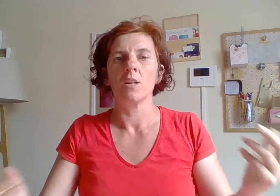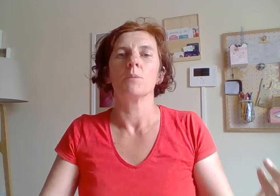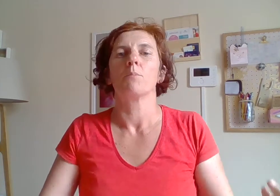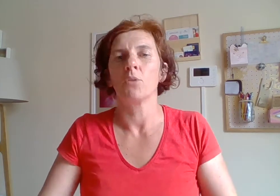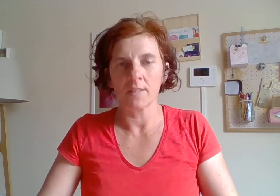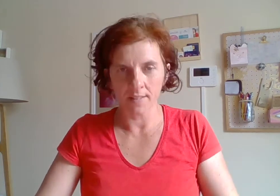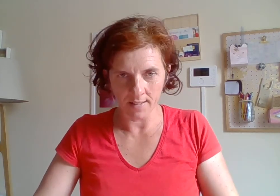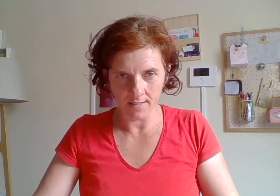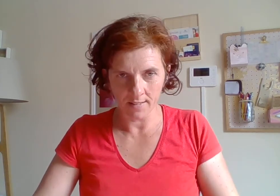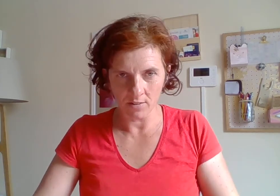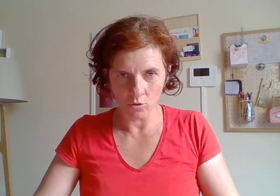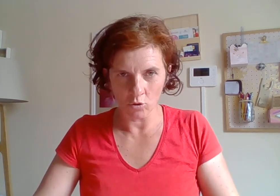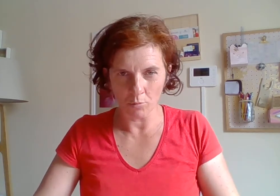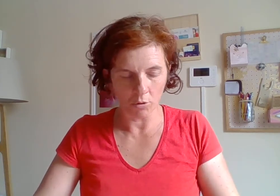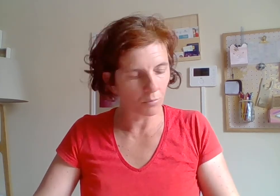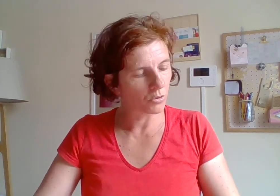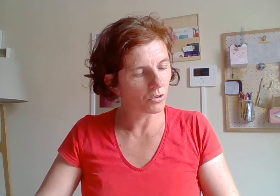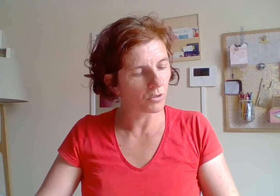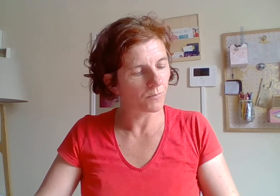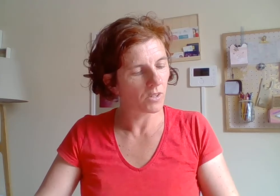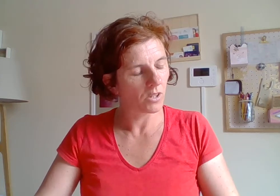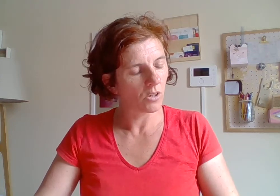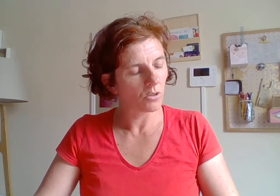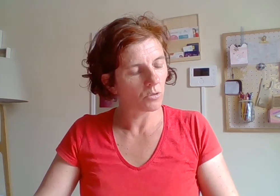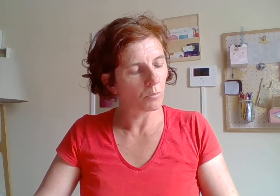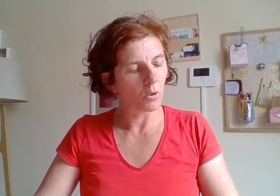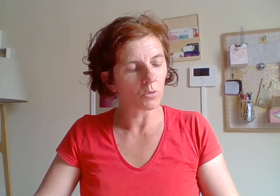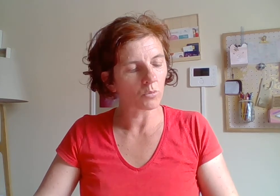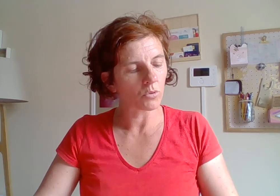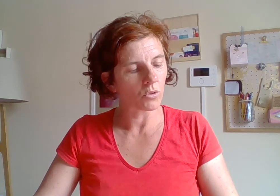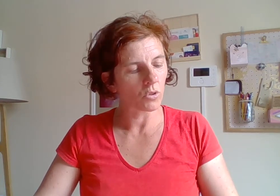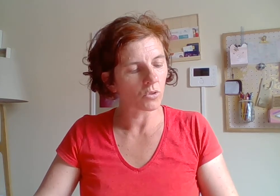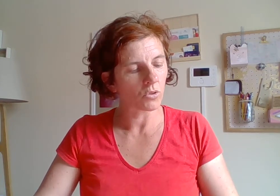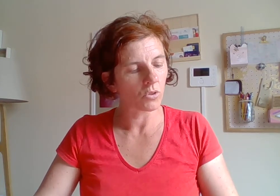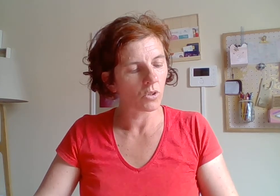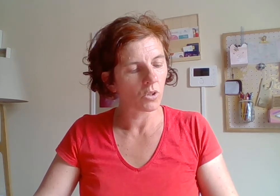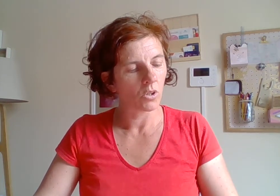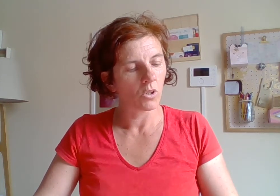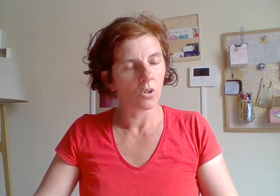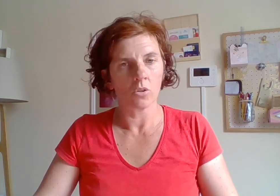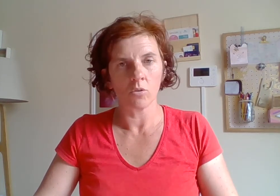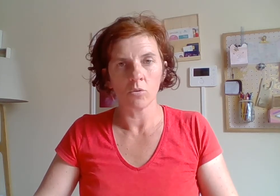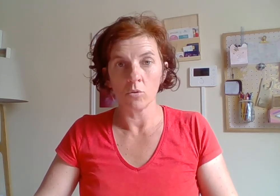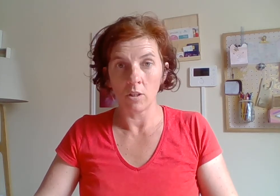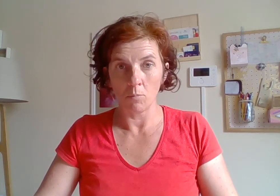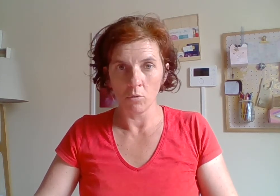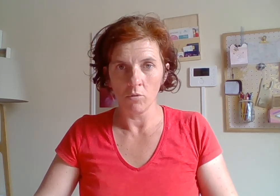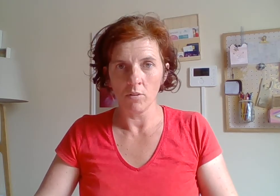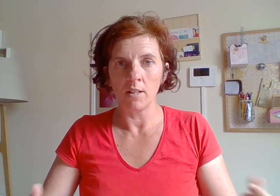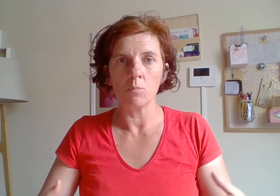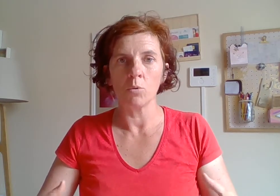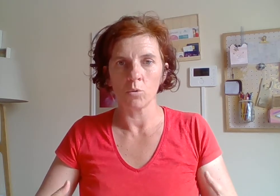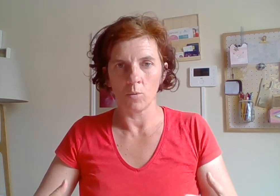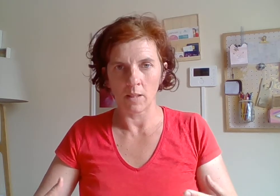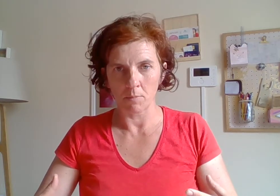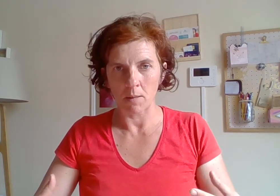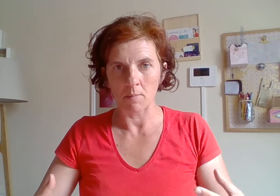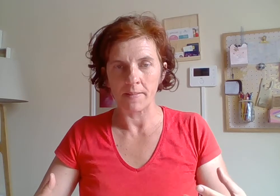Pendant cet exercice, je te propose de prendre conscience de tes mots, les mots que tu exprimes, les